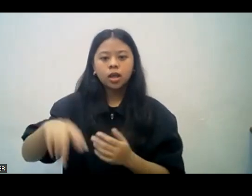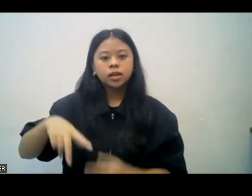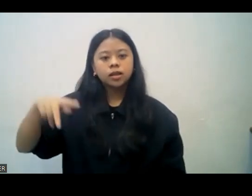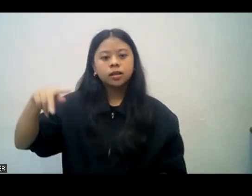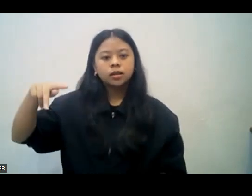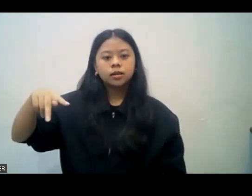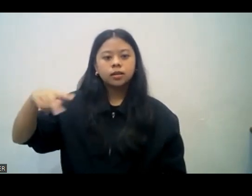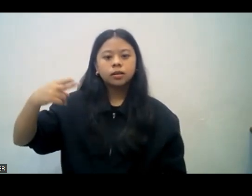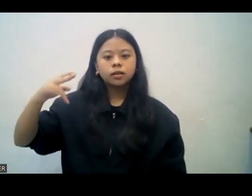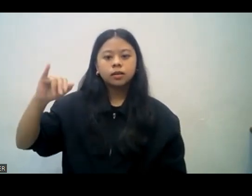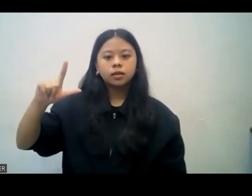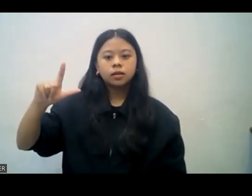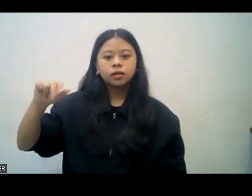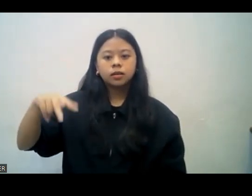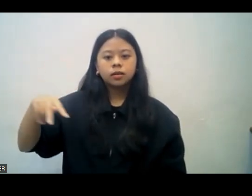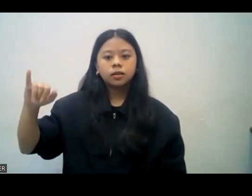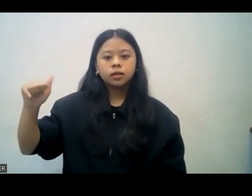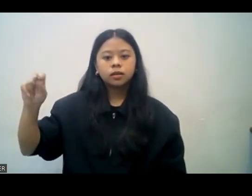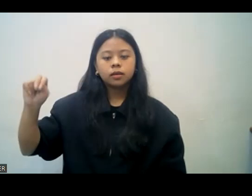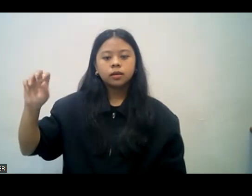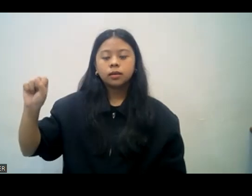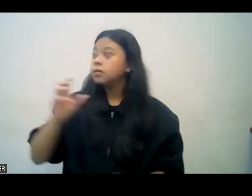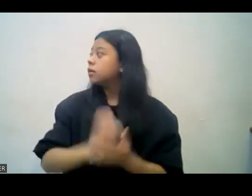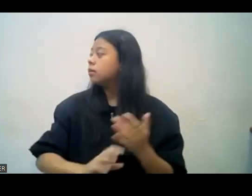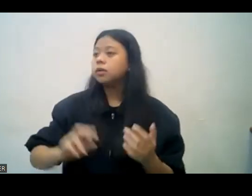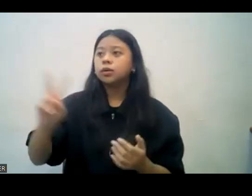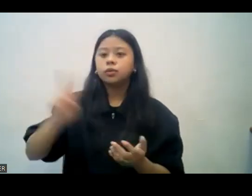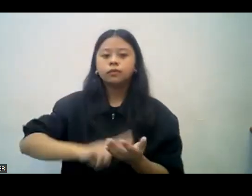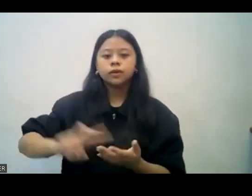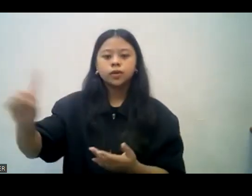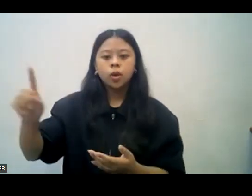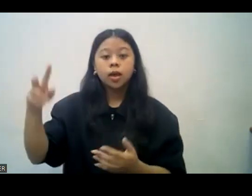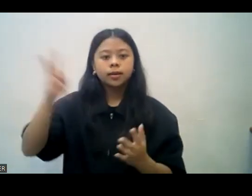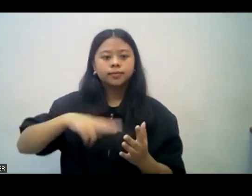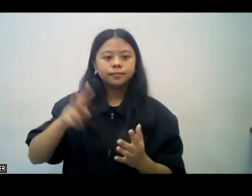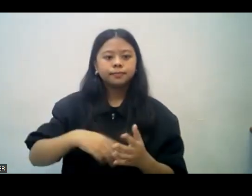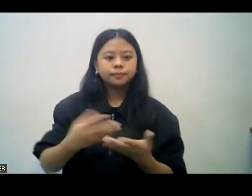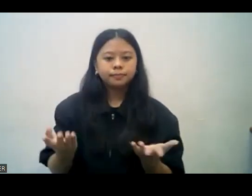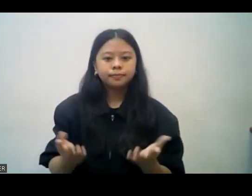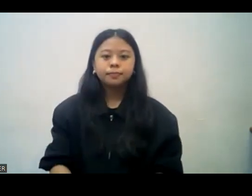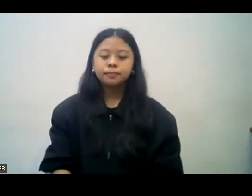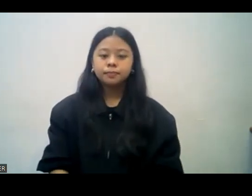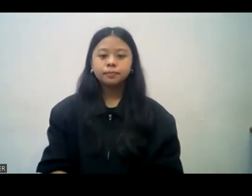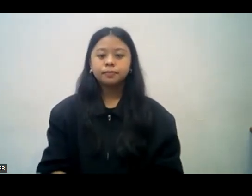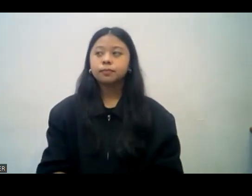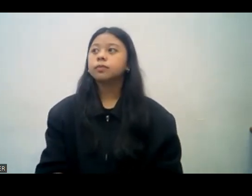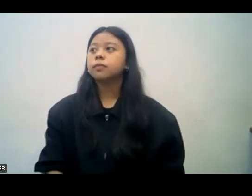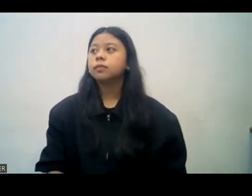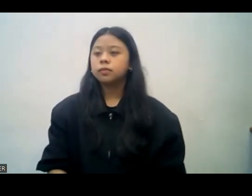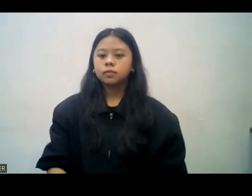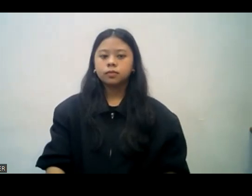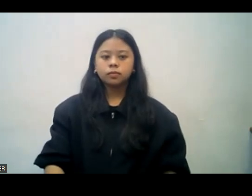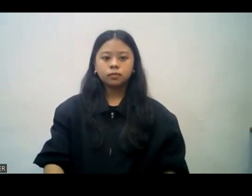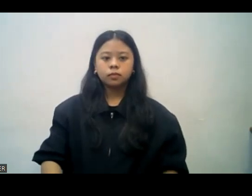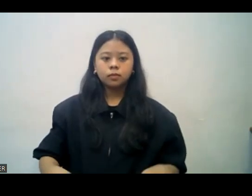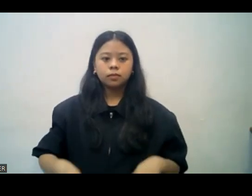natin sa screen. Chapter 2, verse 1. Basayan po natin ng sabay-sabay. 3, 2, 1. Kaya nga, kung mayroong anumang kasiglahan kay Kristo, kung